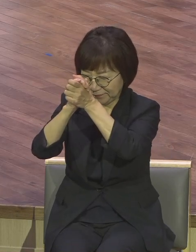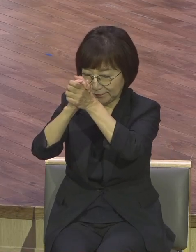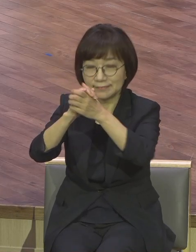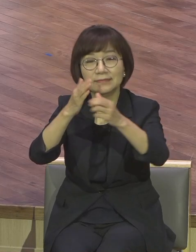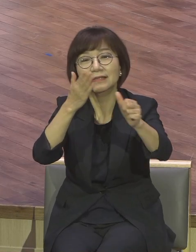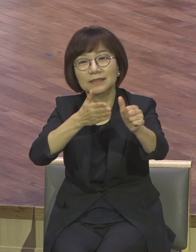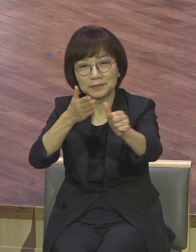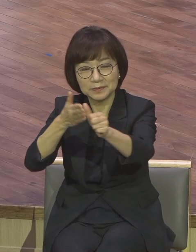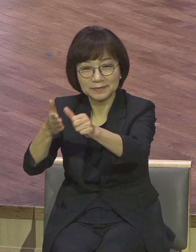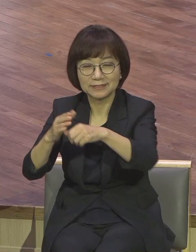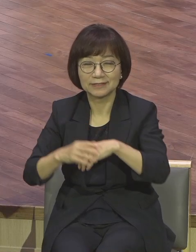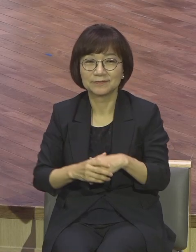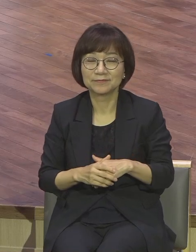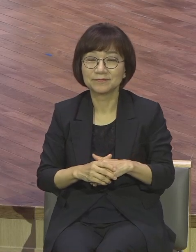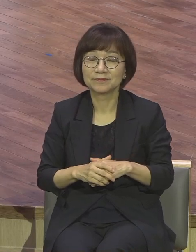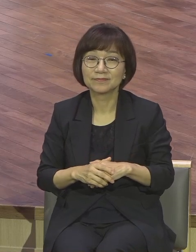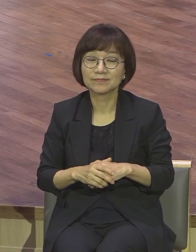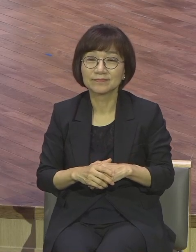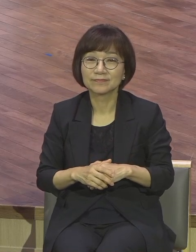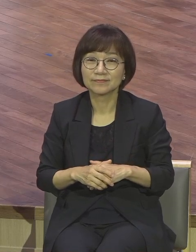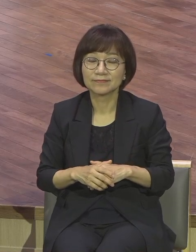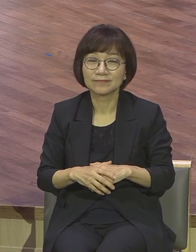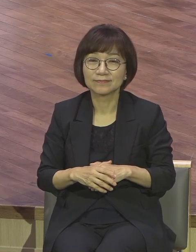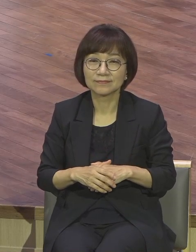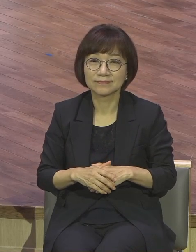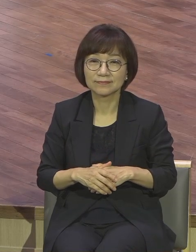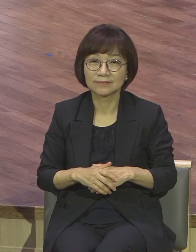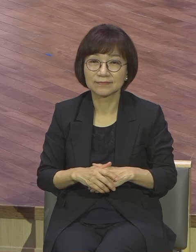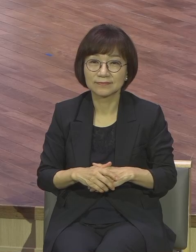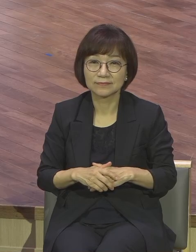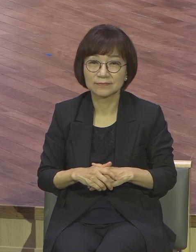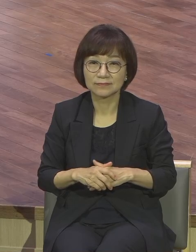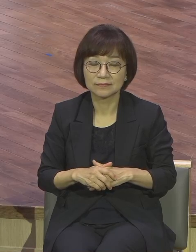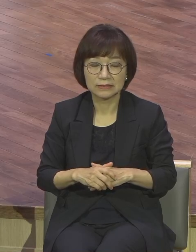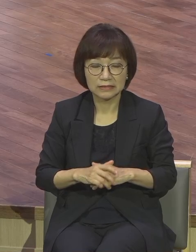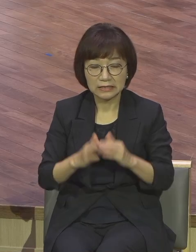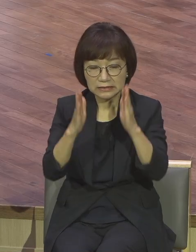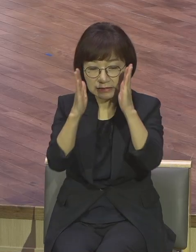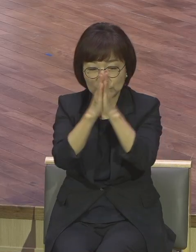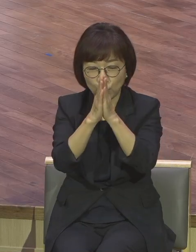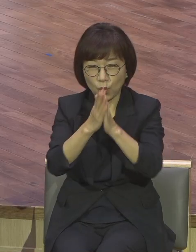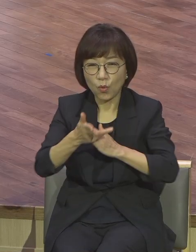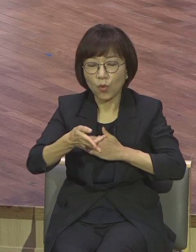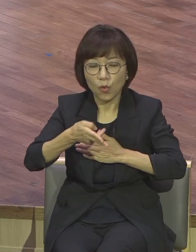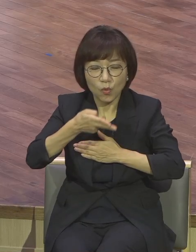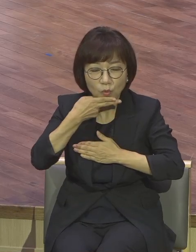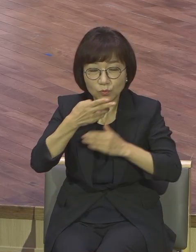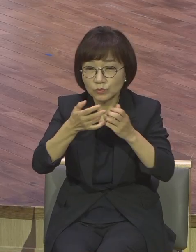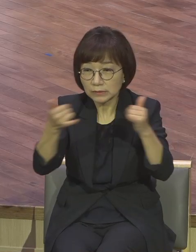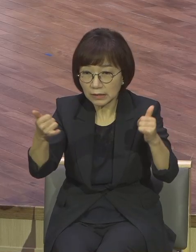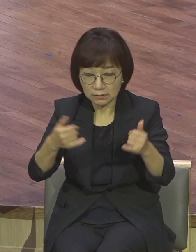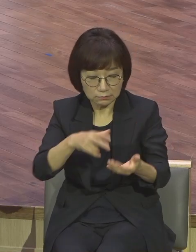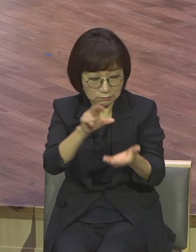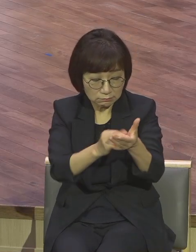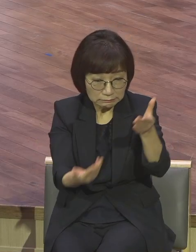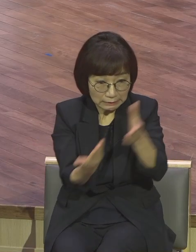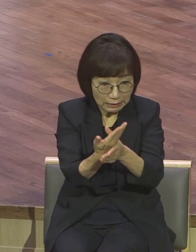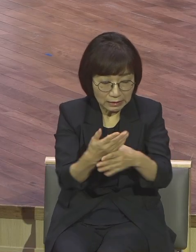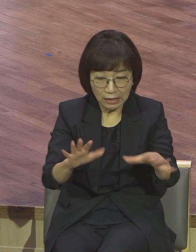기도하는 사람은 항상 충동적이고 당황하고 당황하고 불안하고